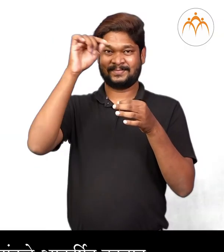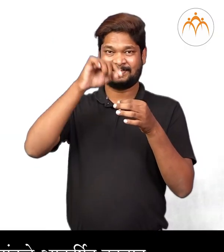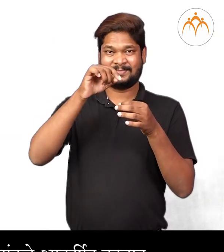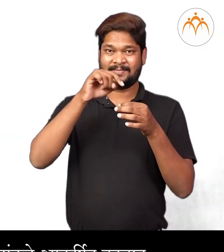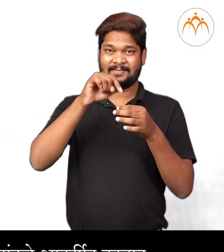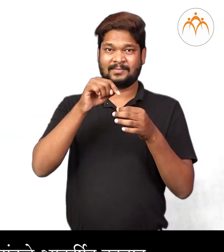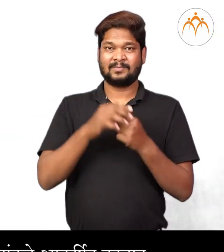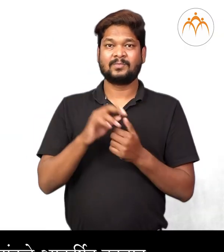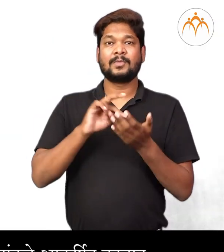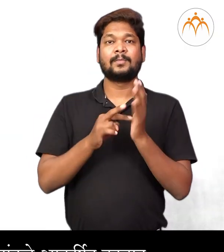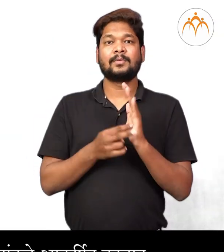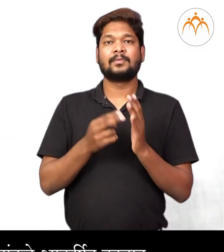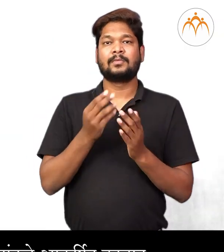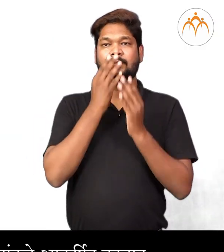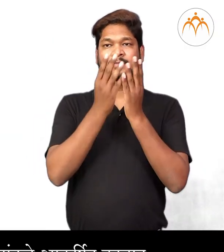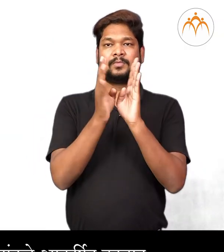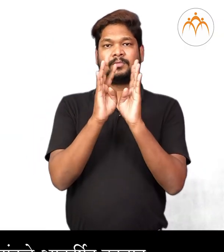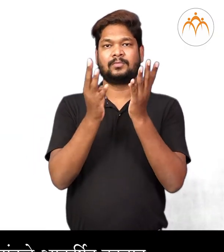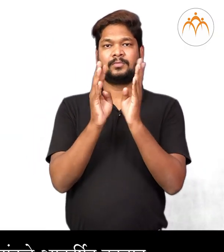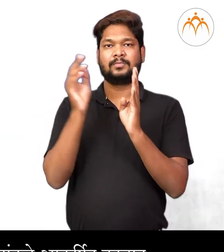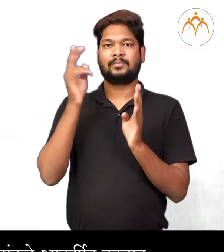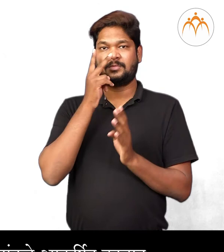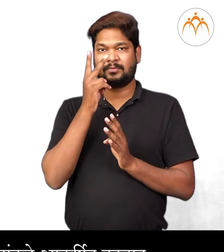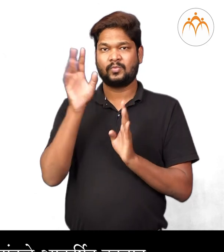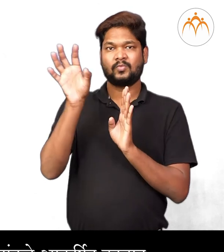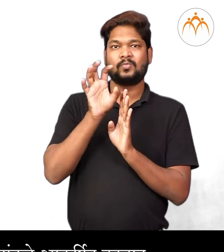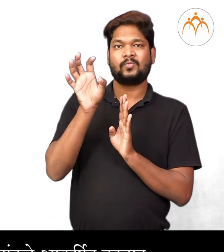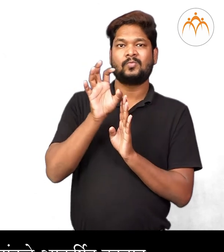रंगीत पाकड़या चिड़यान ना फुलान कडे आकरशित करता